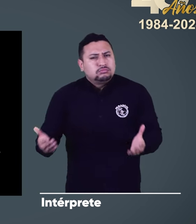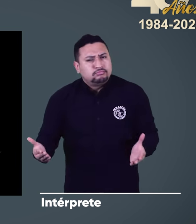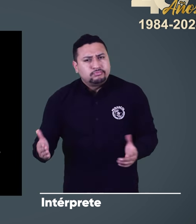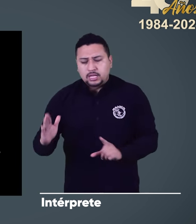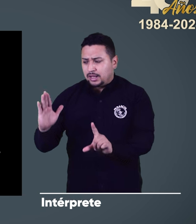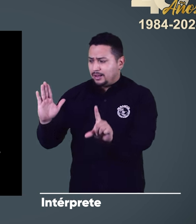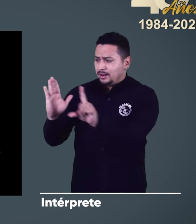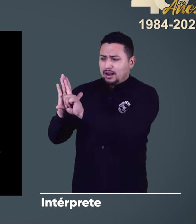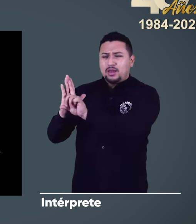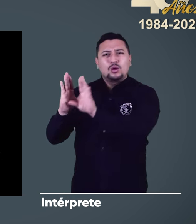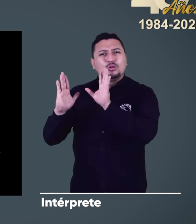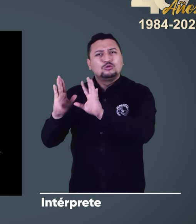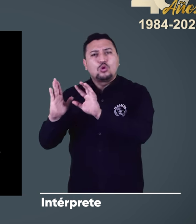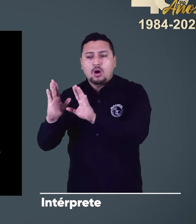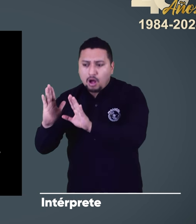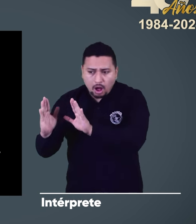Aspecto jurídico